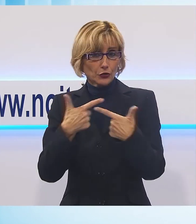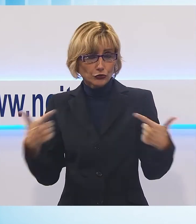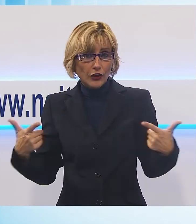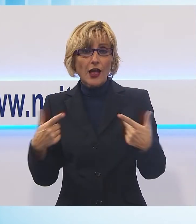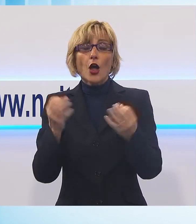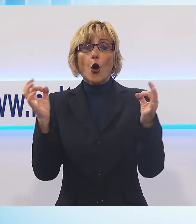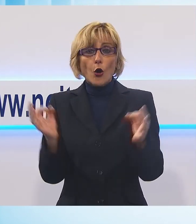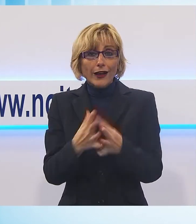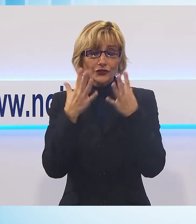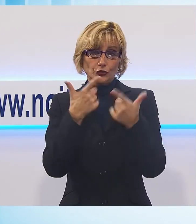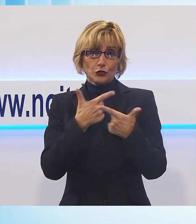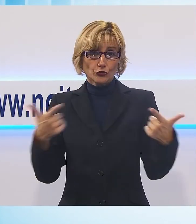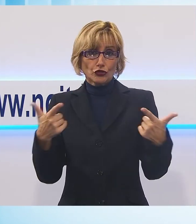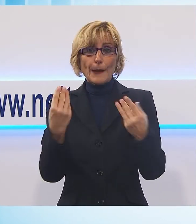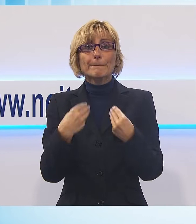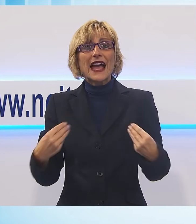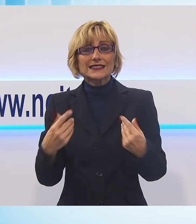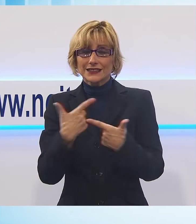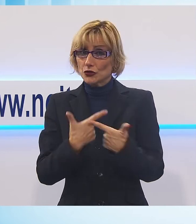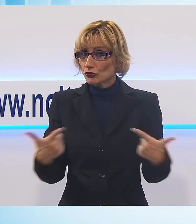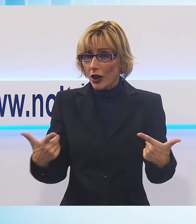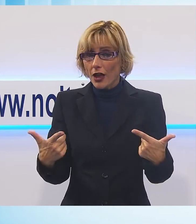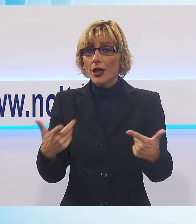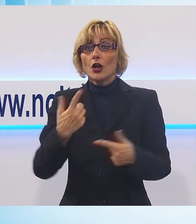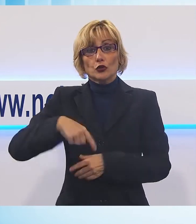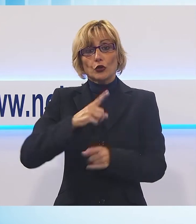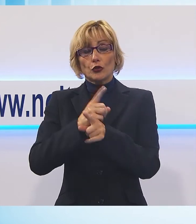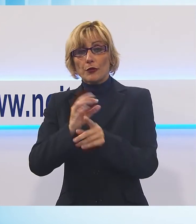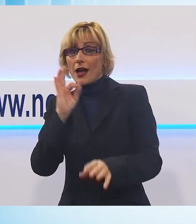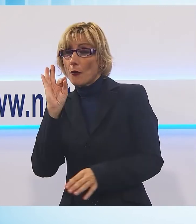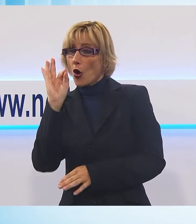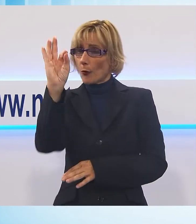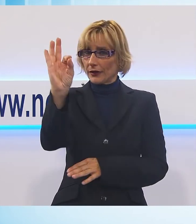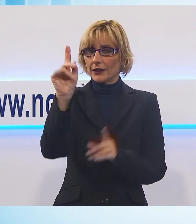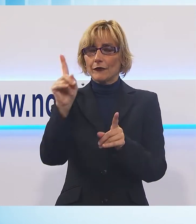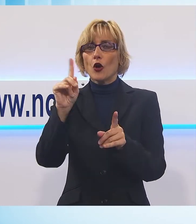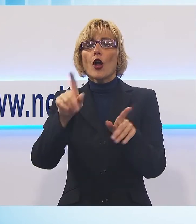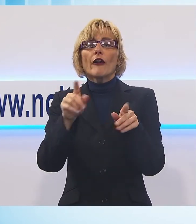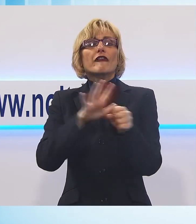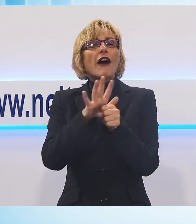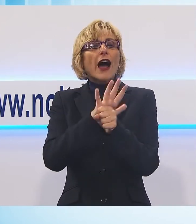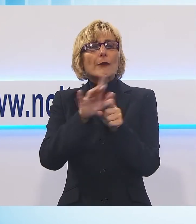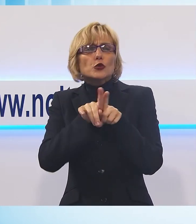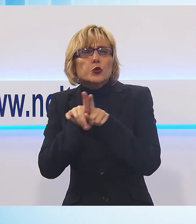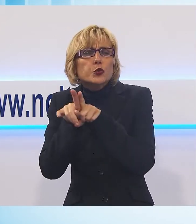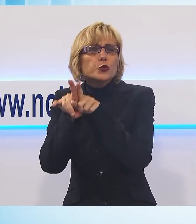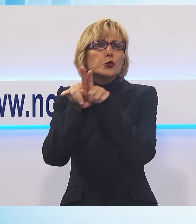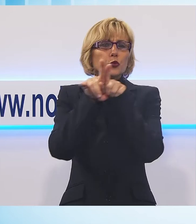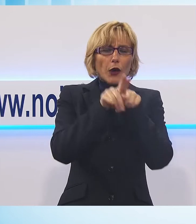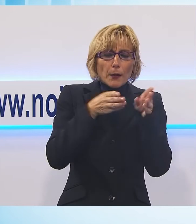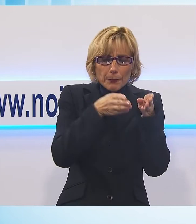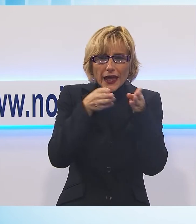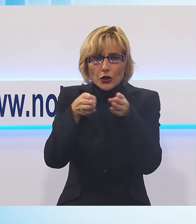arrivare proprio a questo target, questo obiettivo cioè mettere tutte le famiglie in condizioni di reagire con percorsi